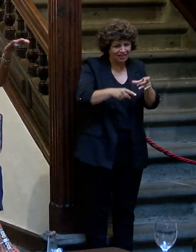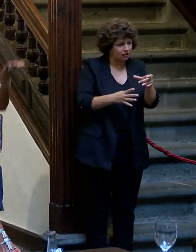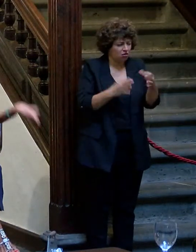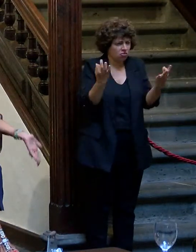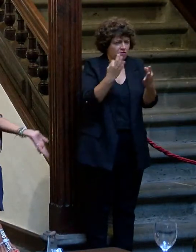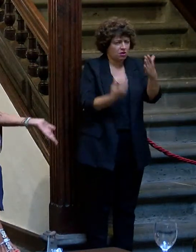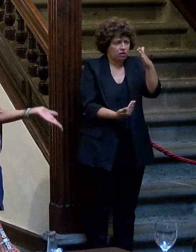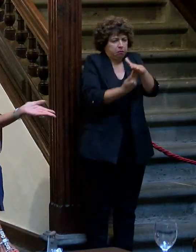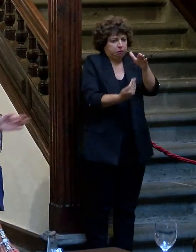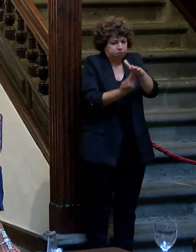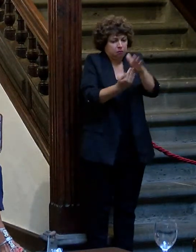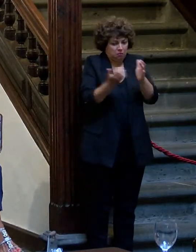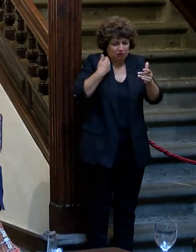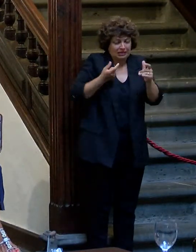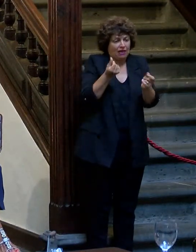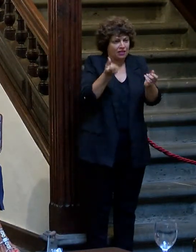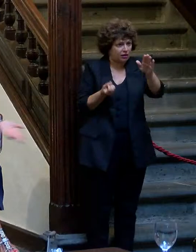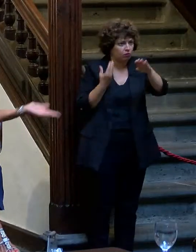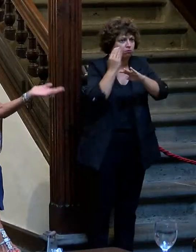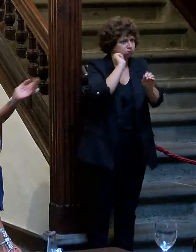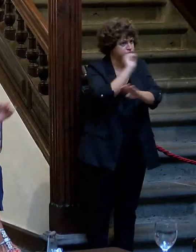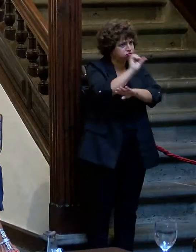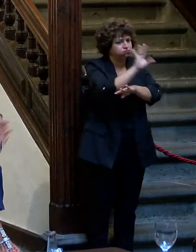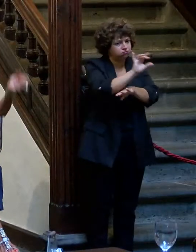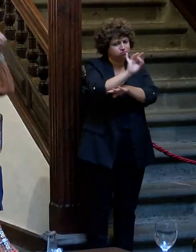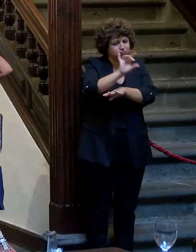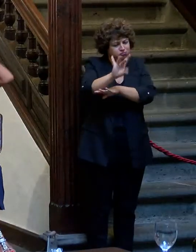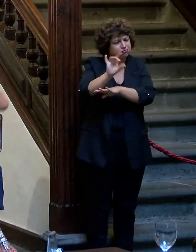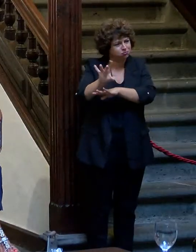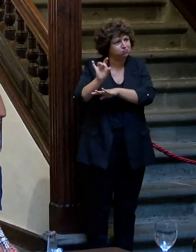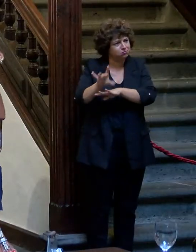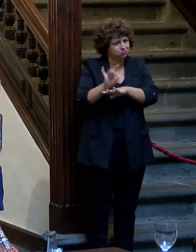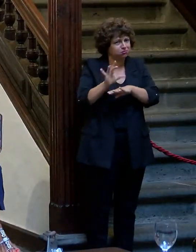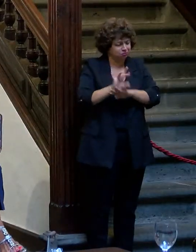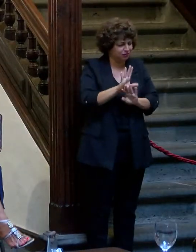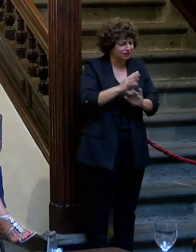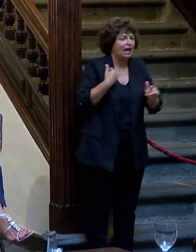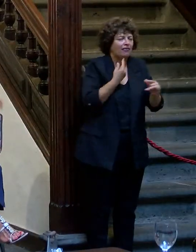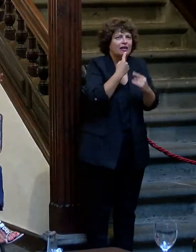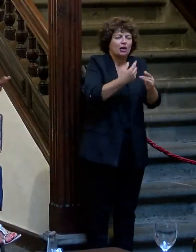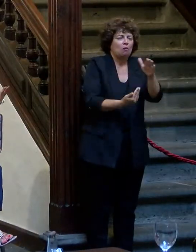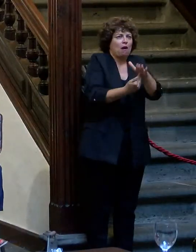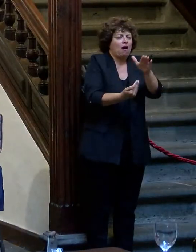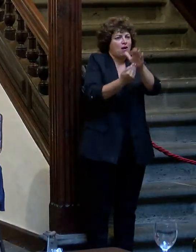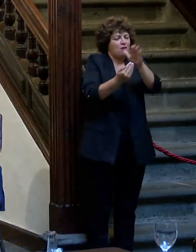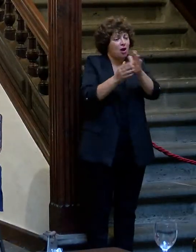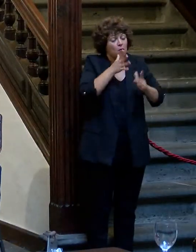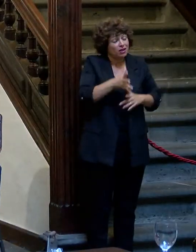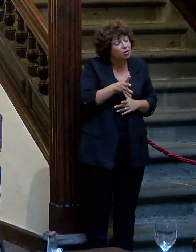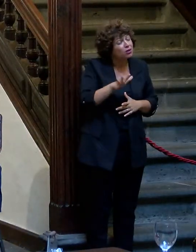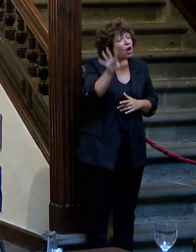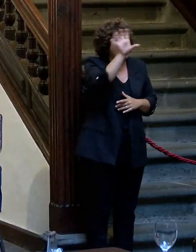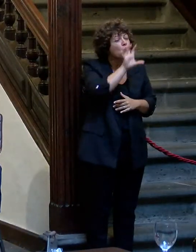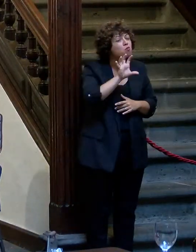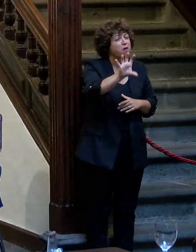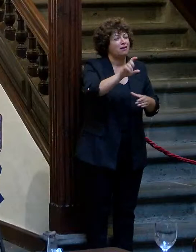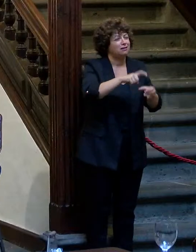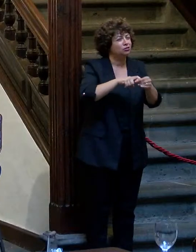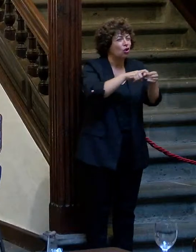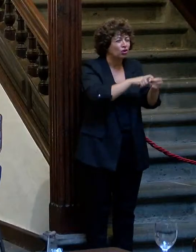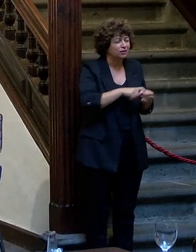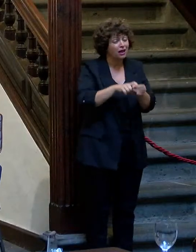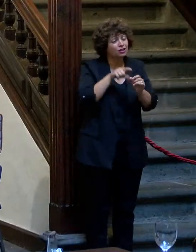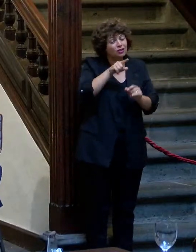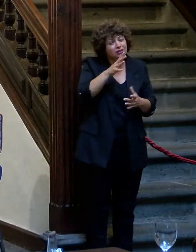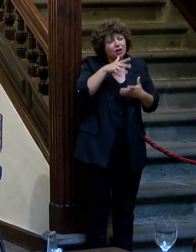coño, mandar dinero, dejar de mandar ya calzoncillos, mirar, no sé dónde ponerme los calzoncillos, me voy a tener que poner en la cabeza, pero somos un país solidario y eso ha